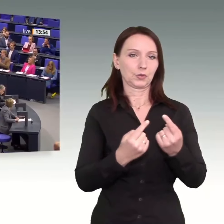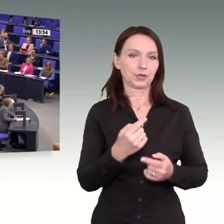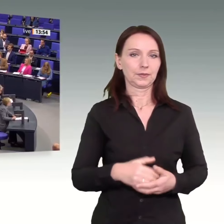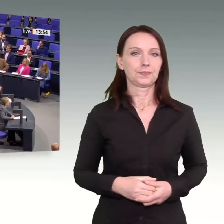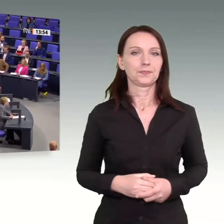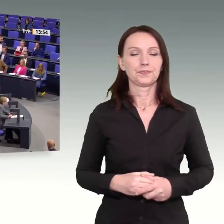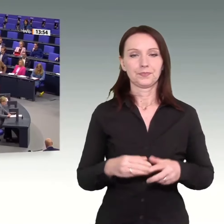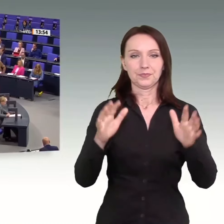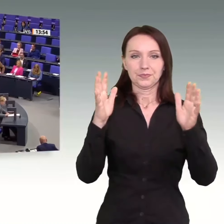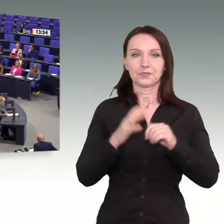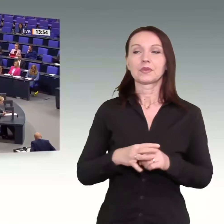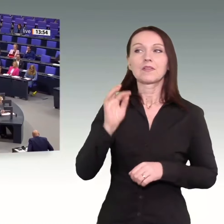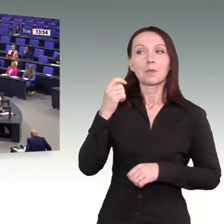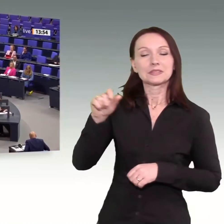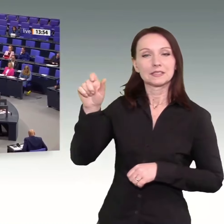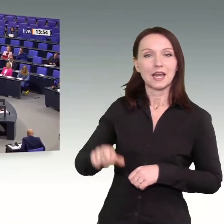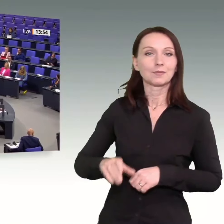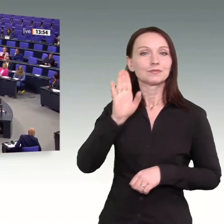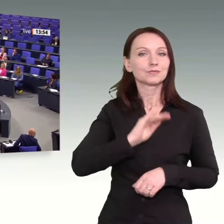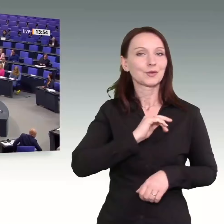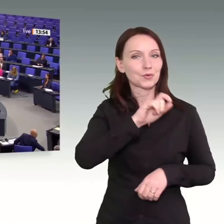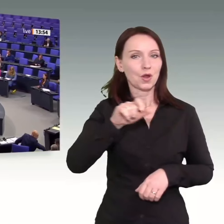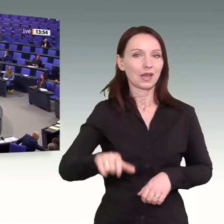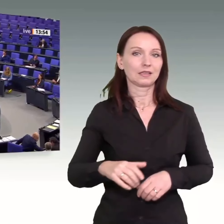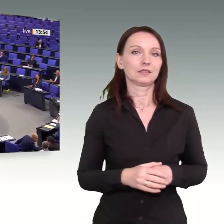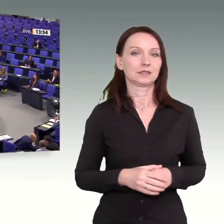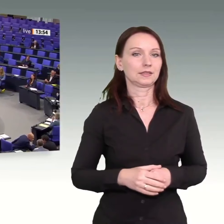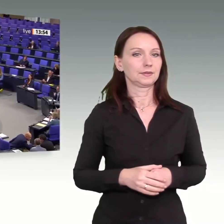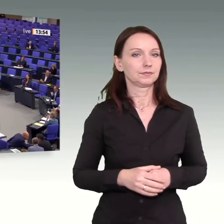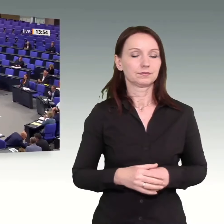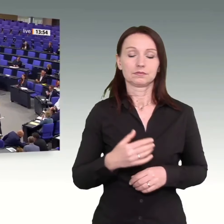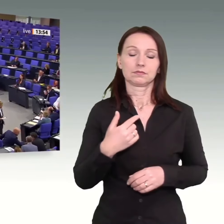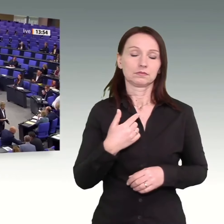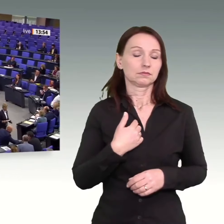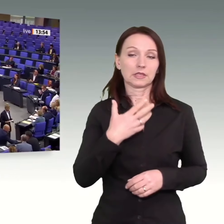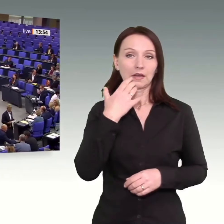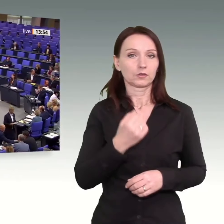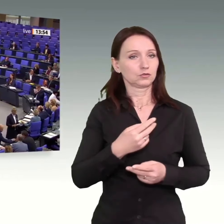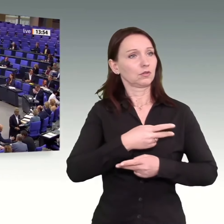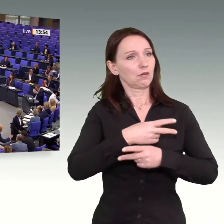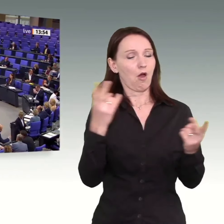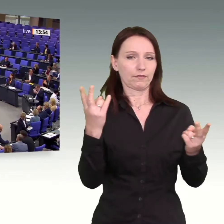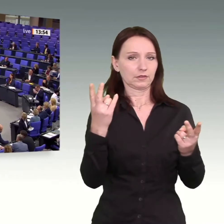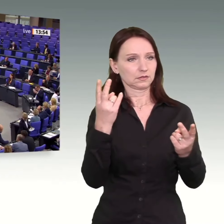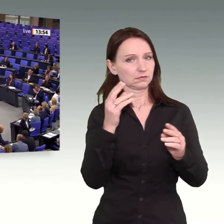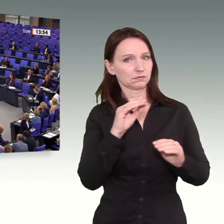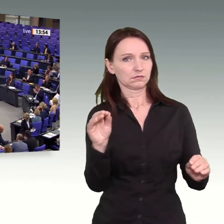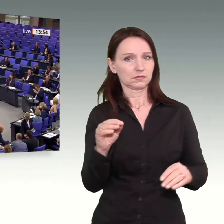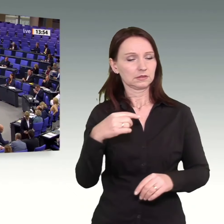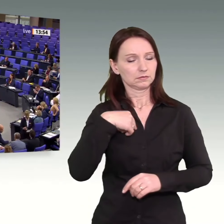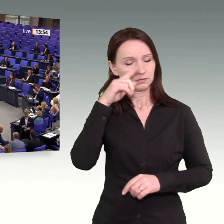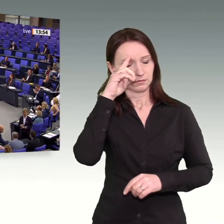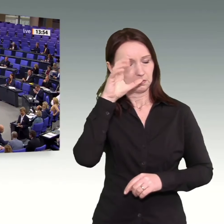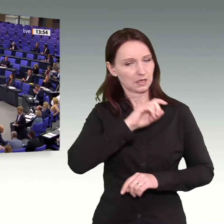Frau Präsidentin! Liebe Kolleginnen und Kollegen! Ich will ganz offen zu Ihnen sein. Mir geht es nicht in den Kopf, dass es das